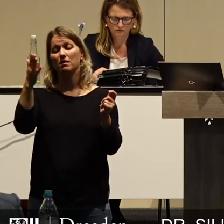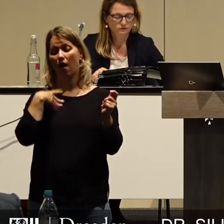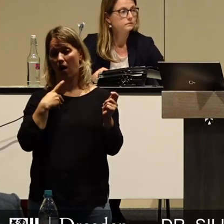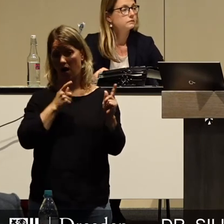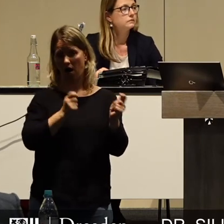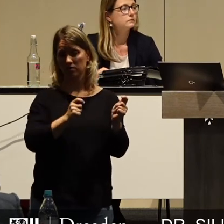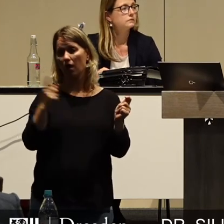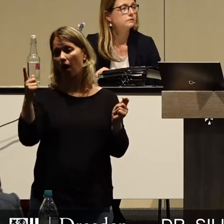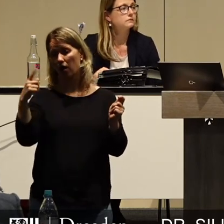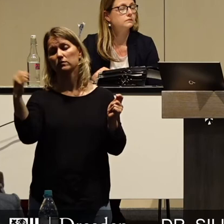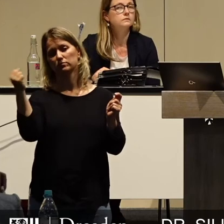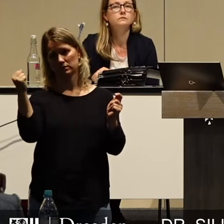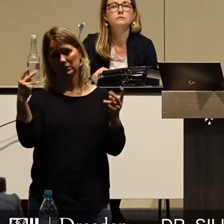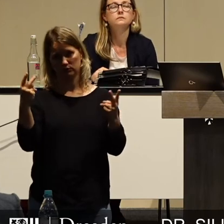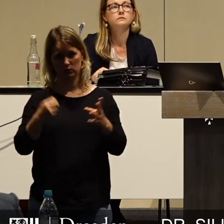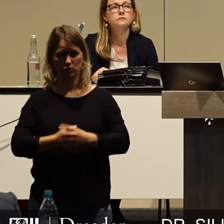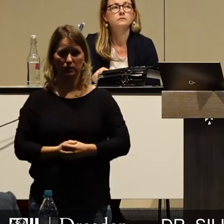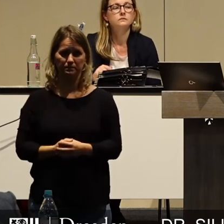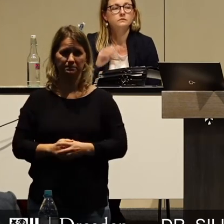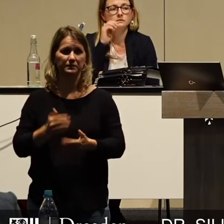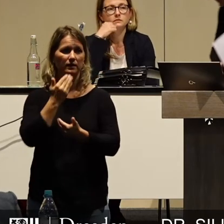Stadtrat mit Begeisterung zu. Vielen Dank.